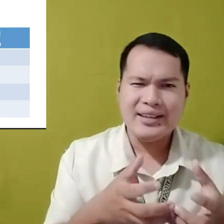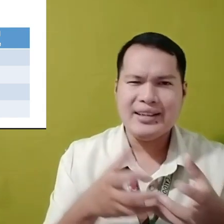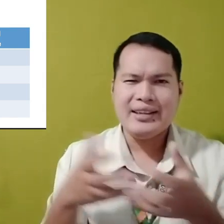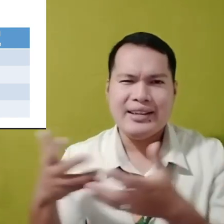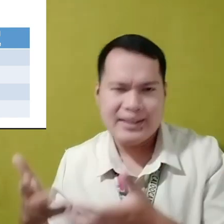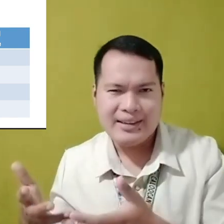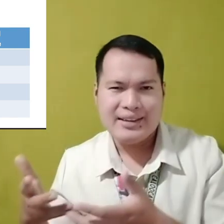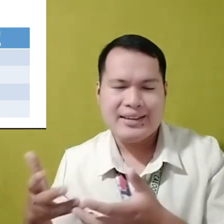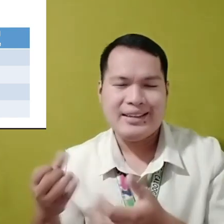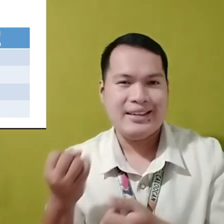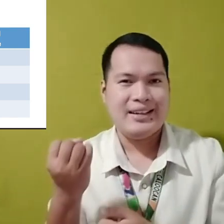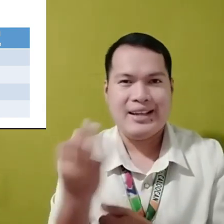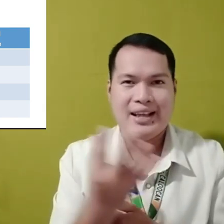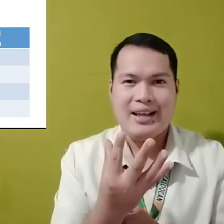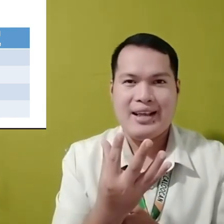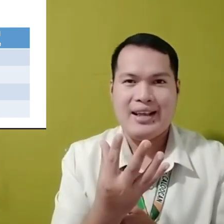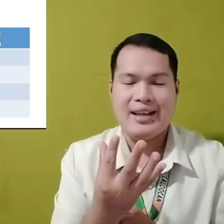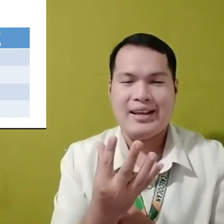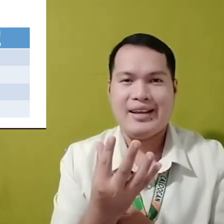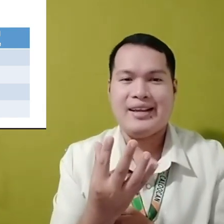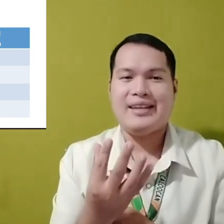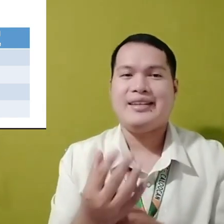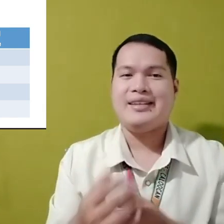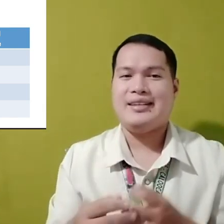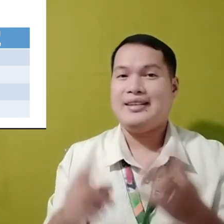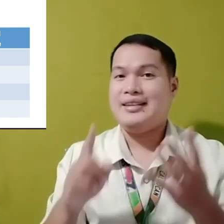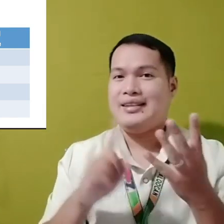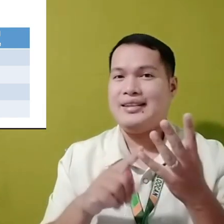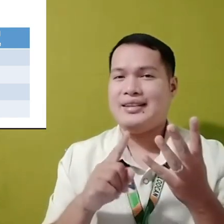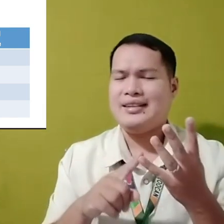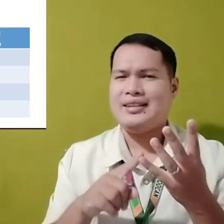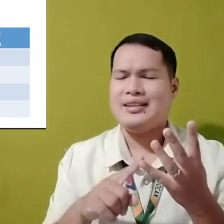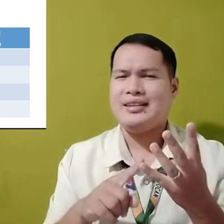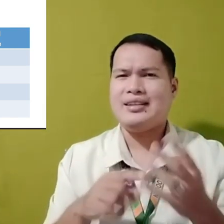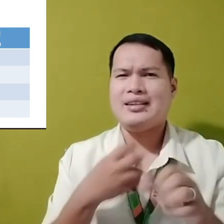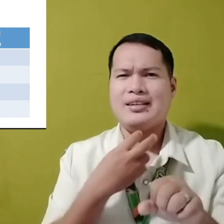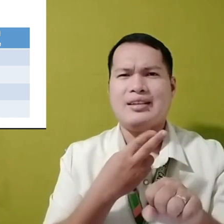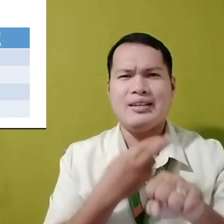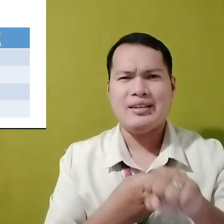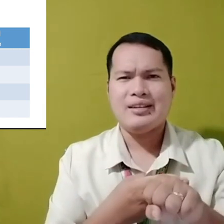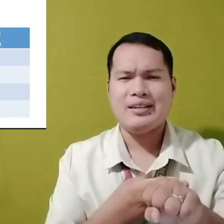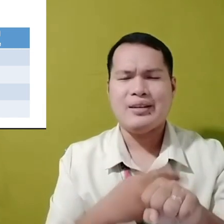at rock composition.